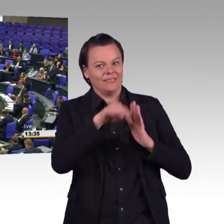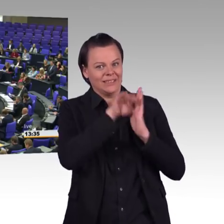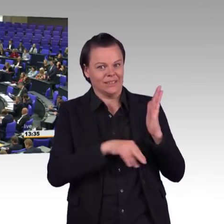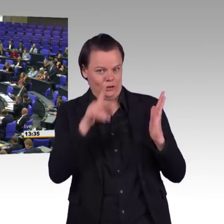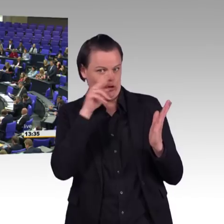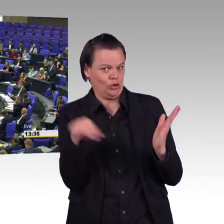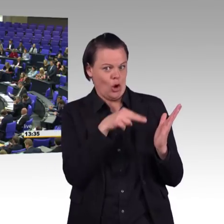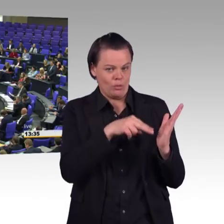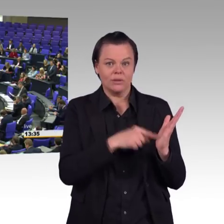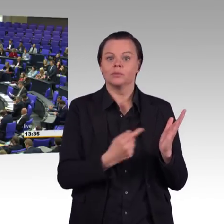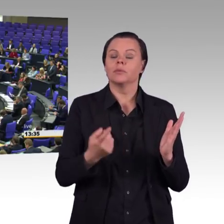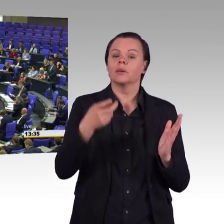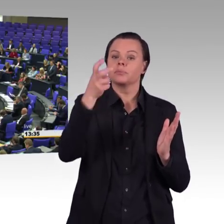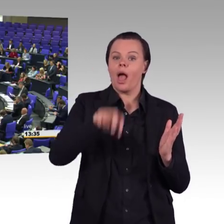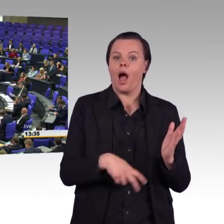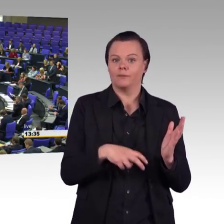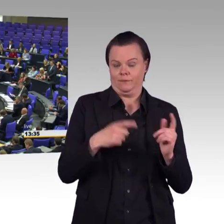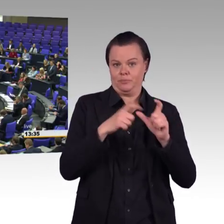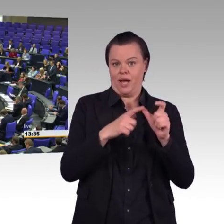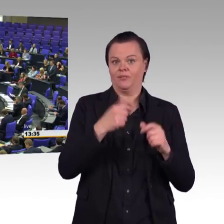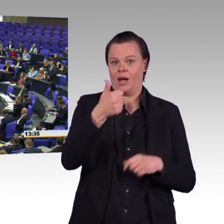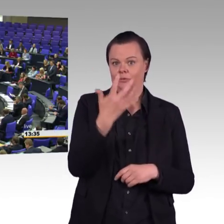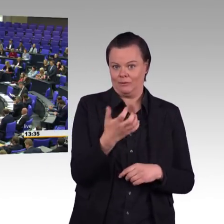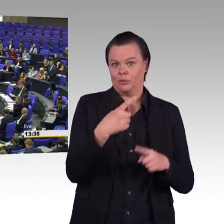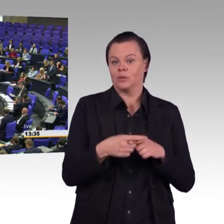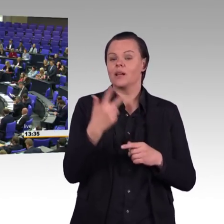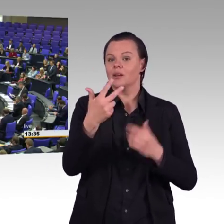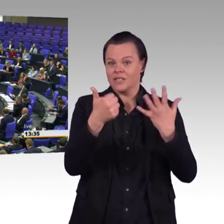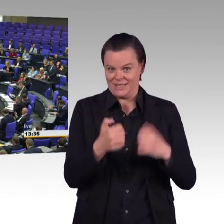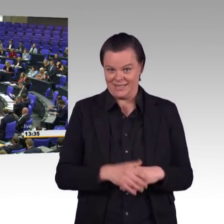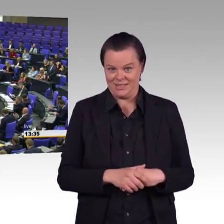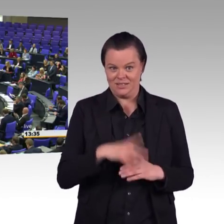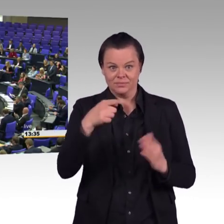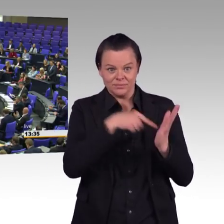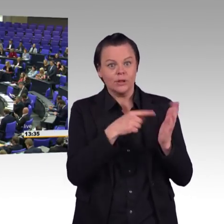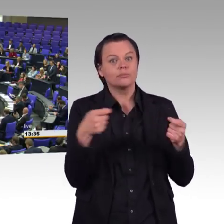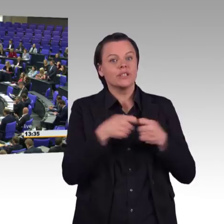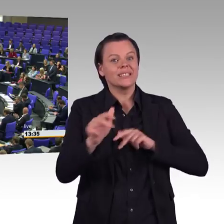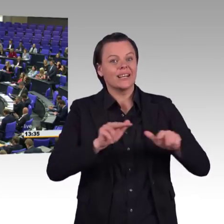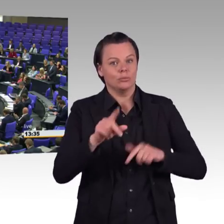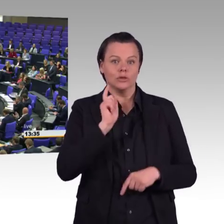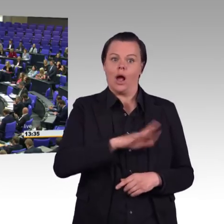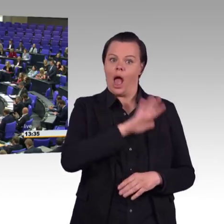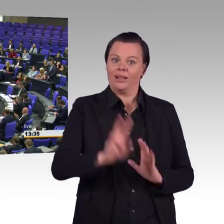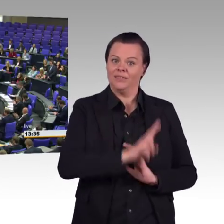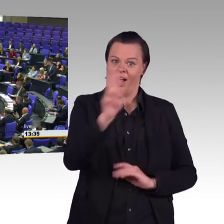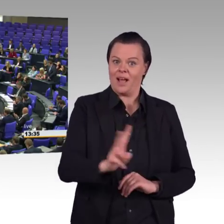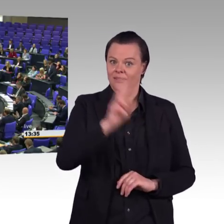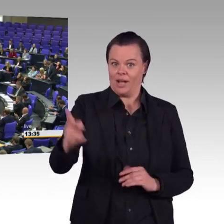Umweltschutz nicht machen, wenn Sie am Ende keinen Strom und keine Energie haben. Also, bitte betrachten Sie das mal als Ganzes und tue immer so,